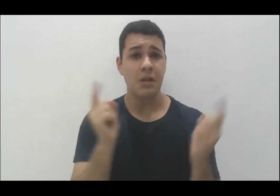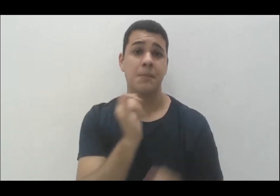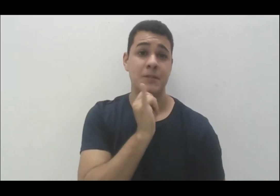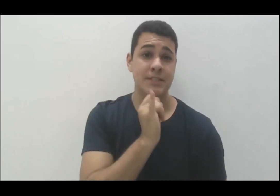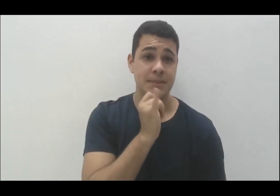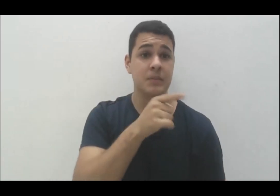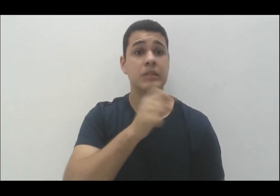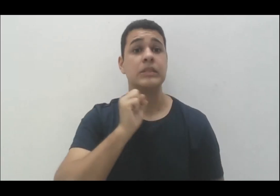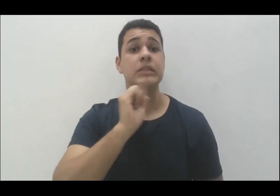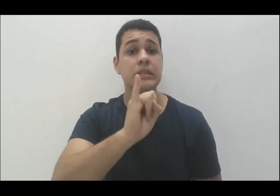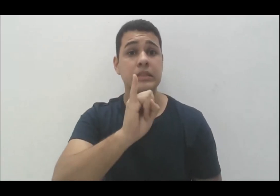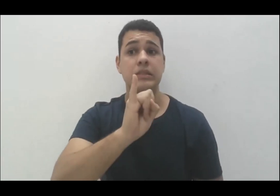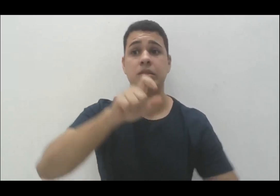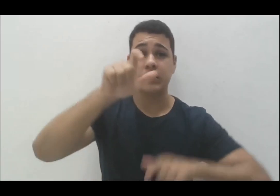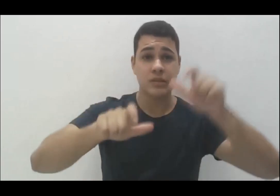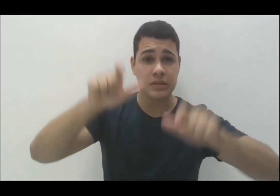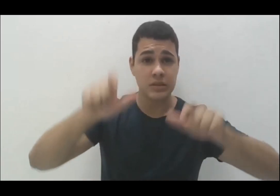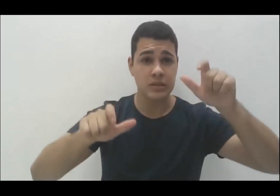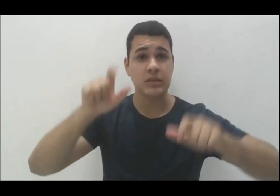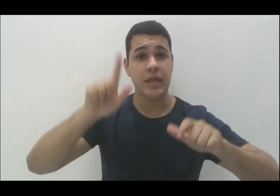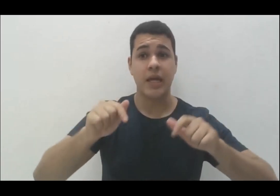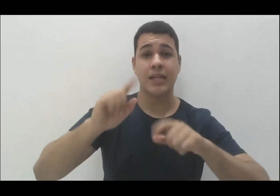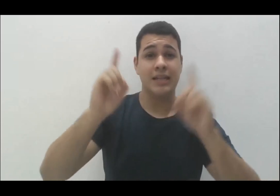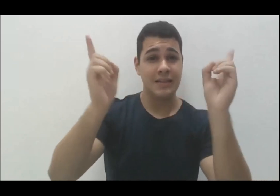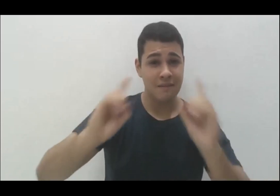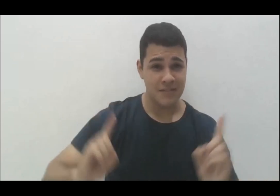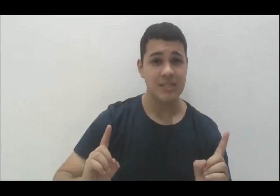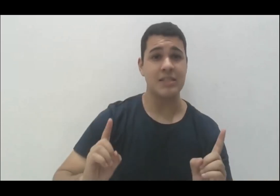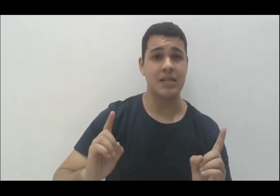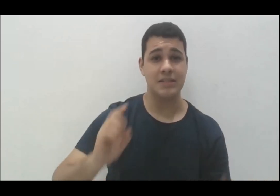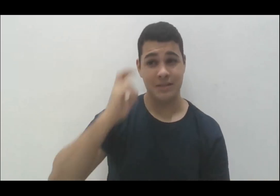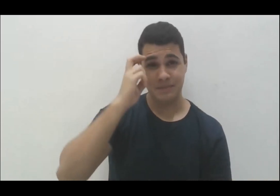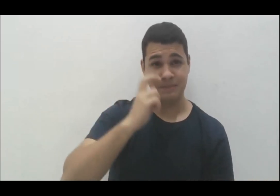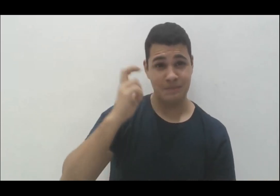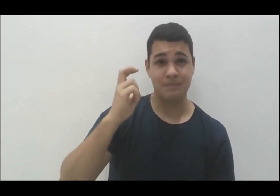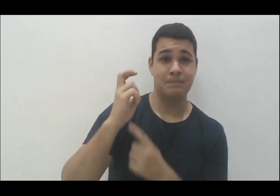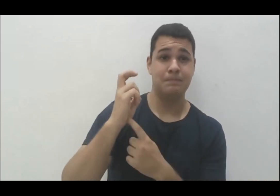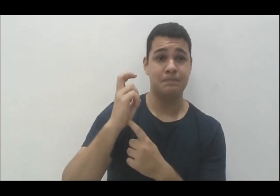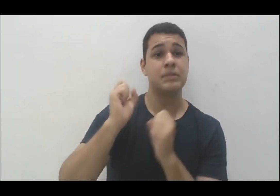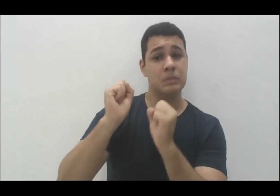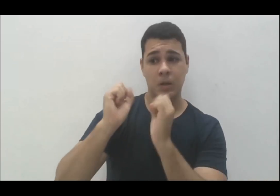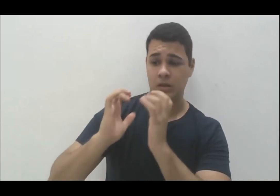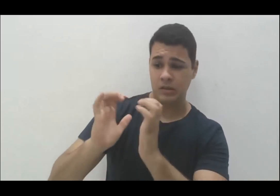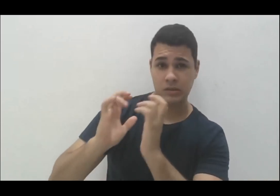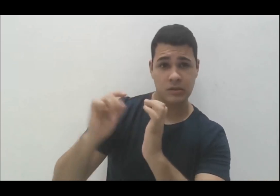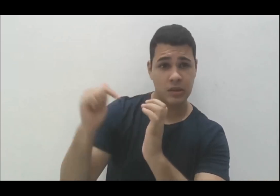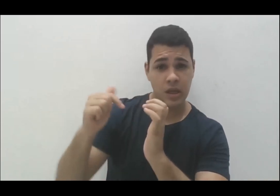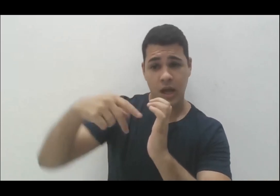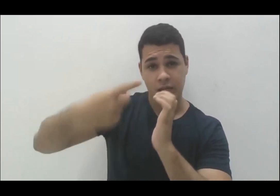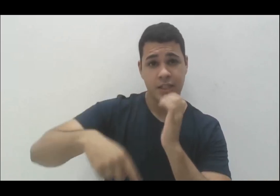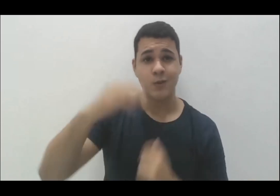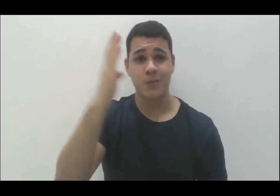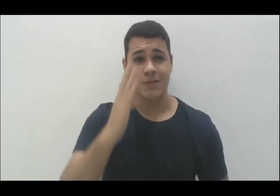com alguma questão intelectual, que é a maioria da população com alguma deficiência no Brasil, e aí a gente não tem